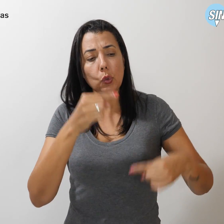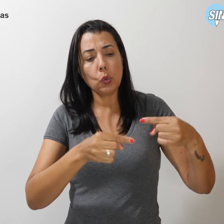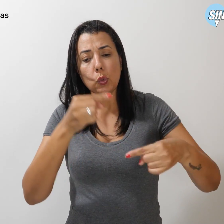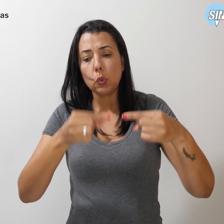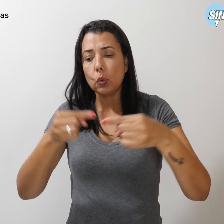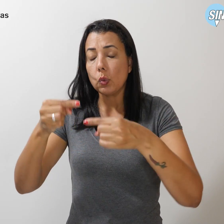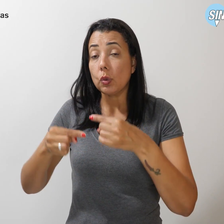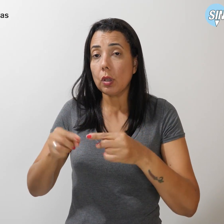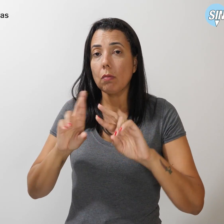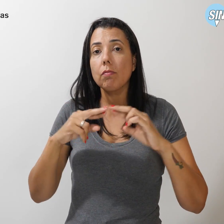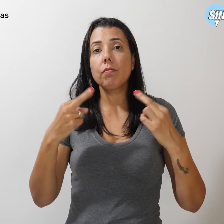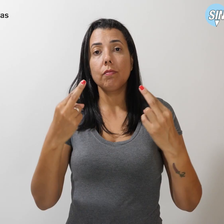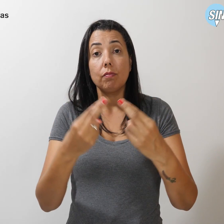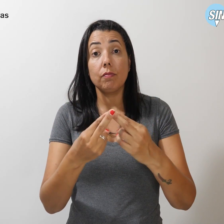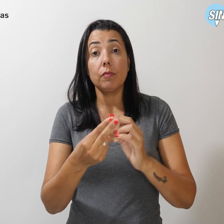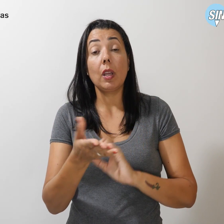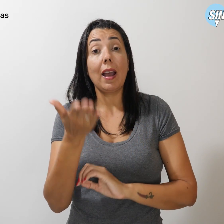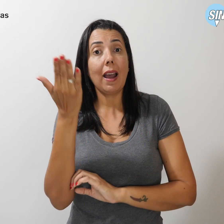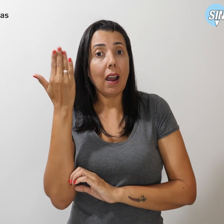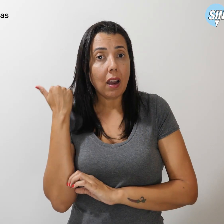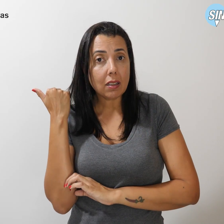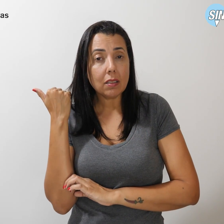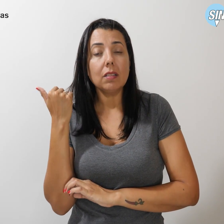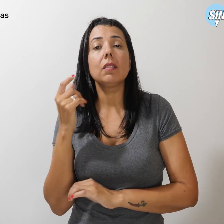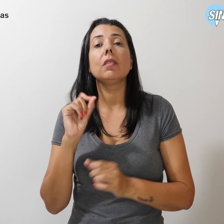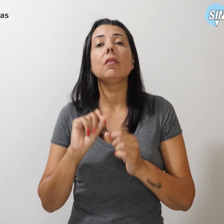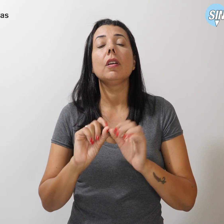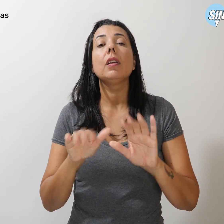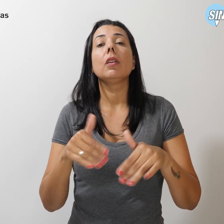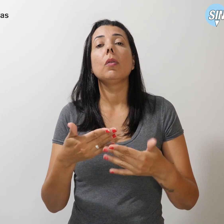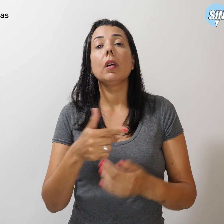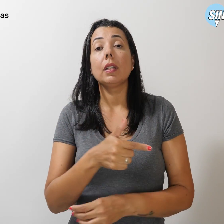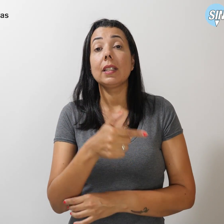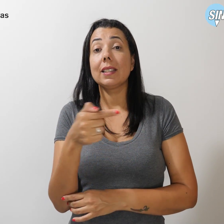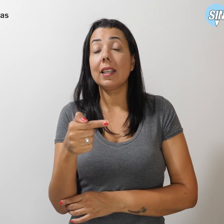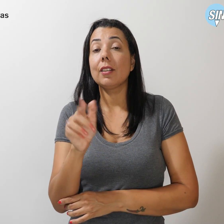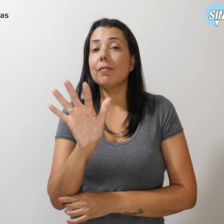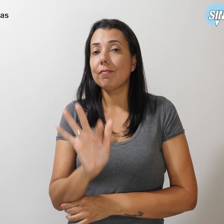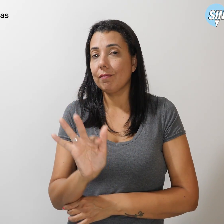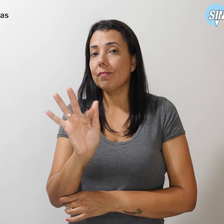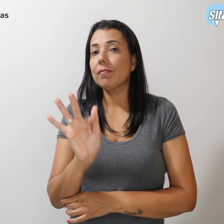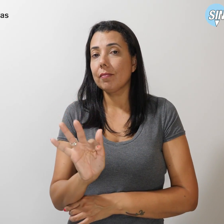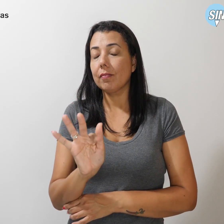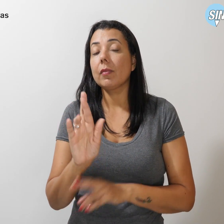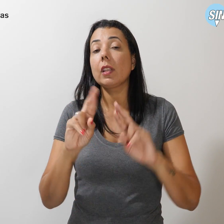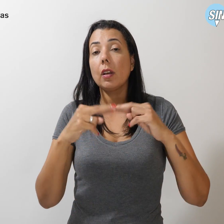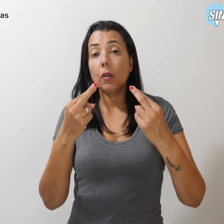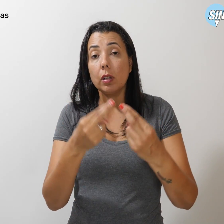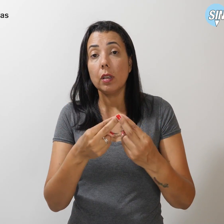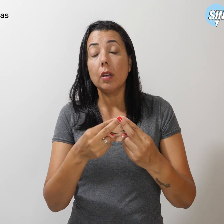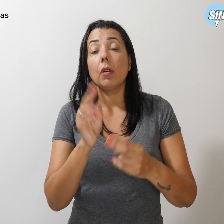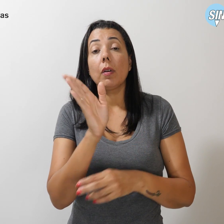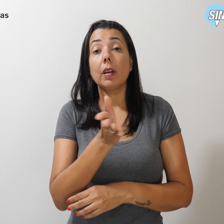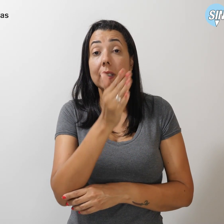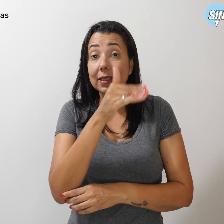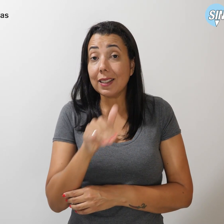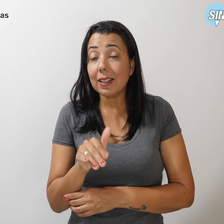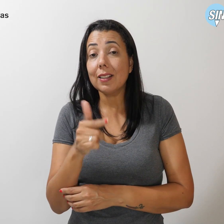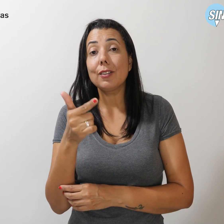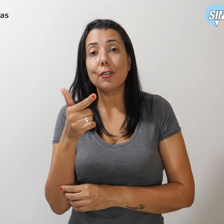em reunião anterior, realizada em 7 de fevereiro, a reunião que foi cancelada seria o